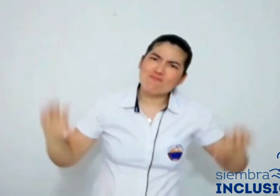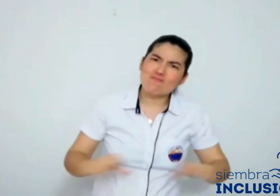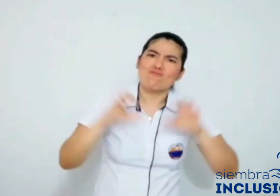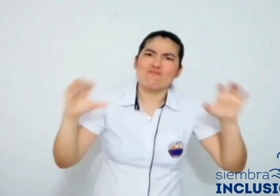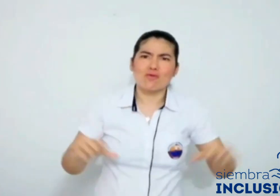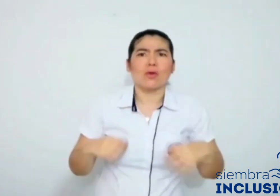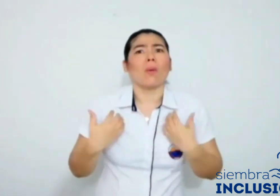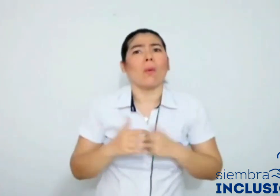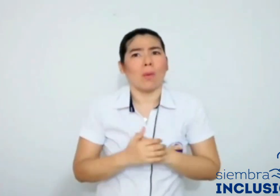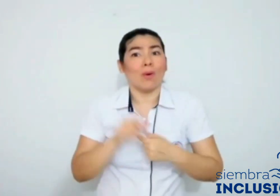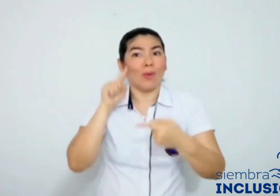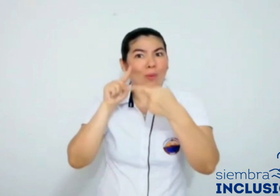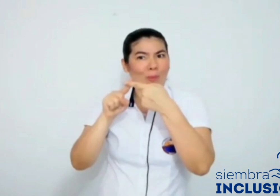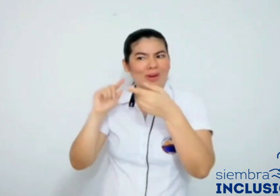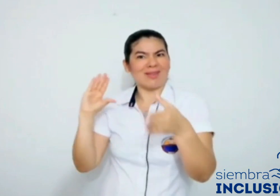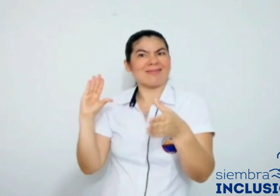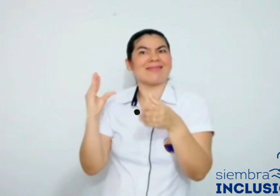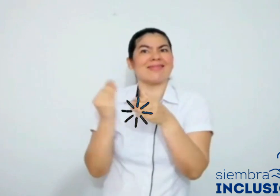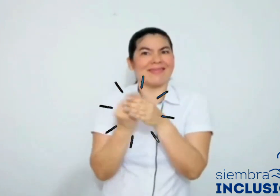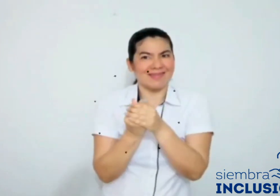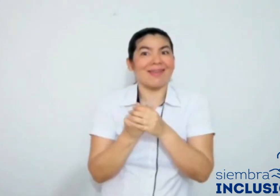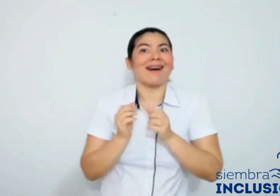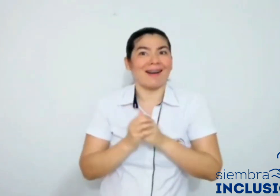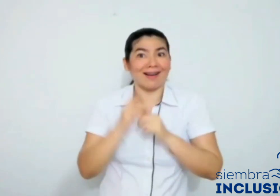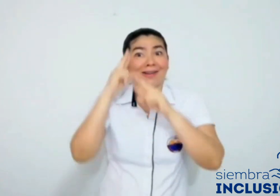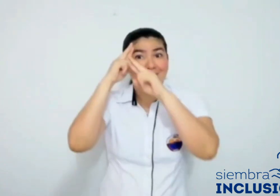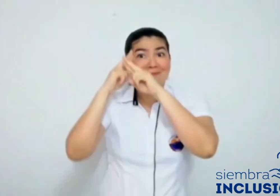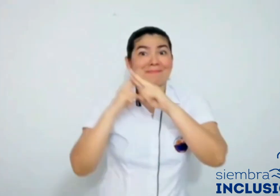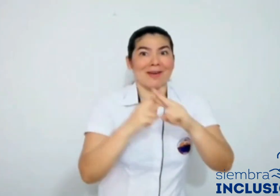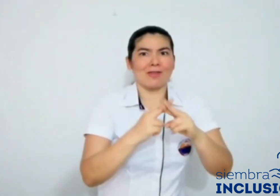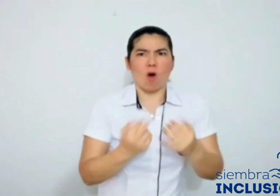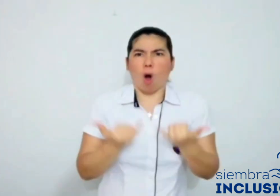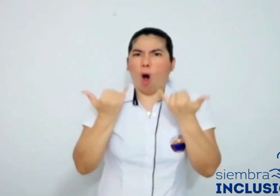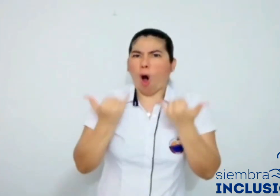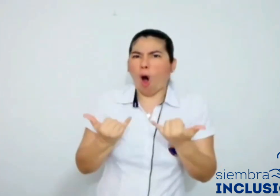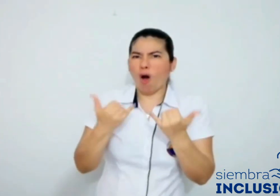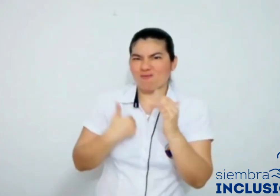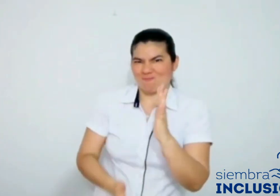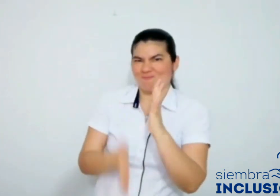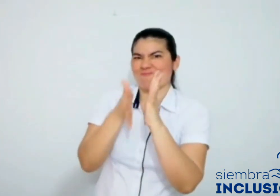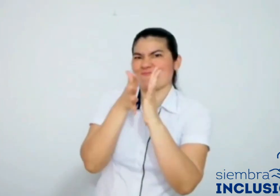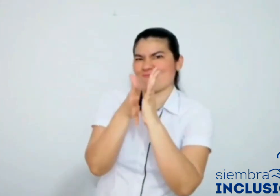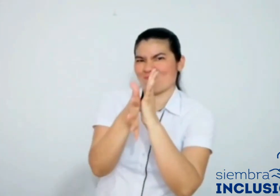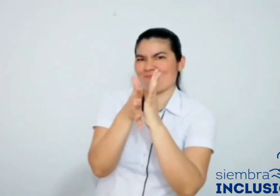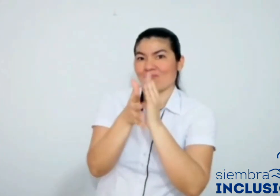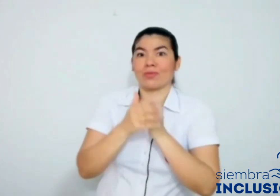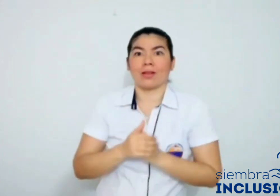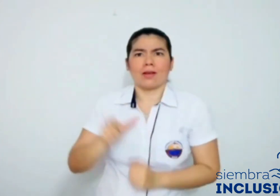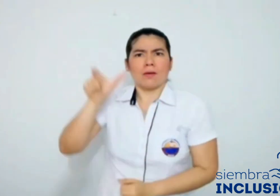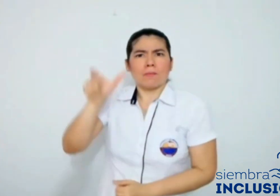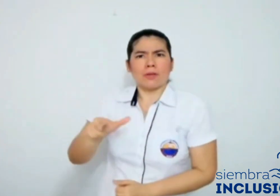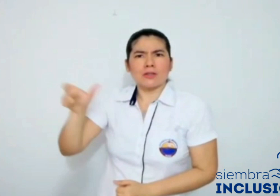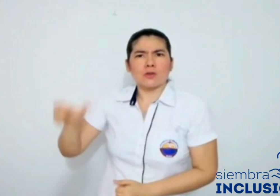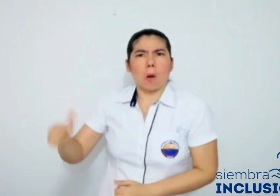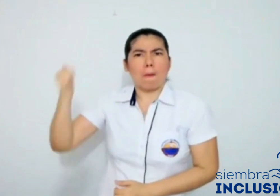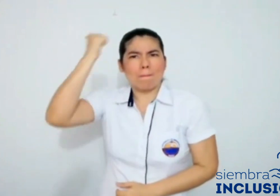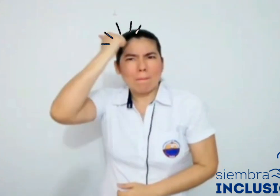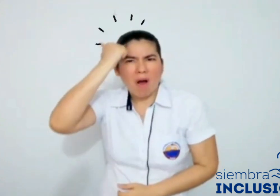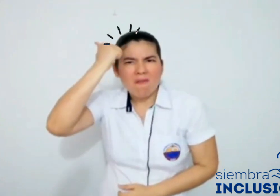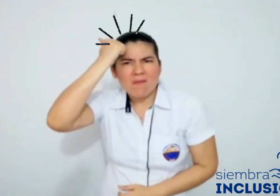dedicar este boletín inclusivo para resaltar y reconocer algunas de las experiencias significativas